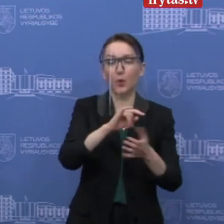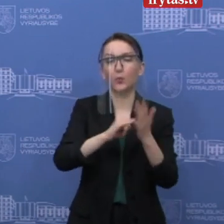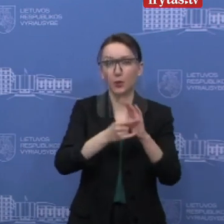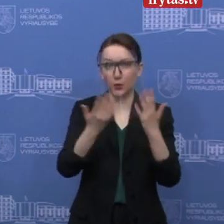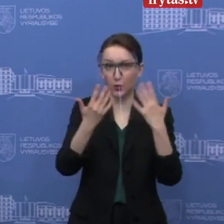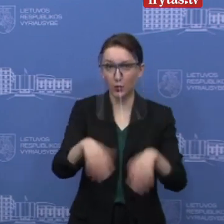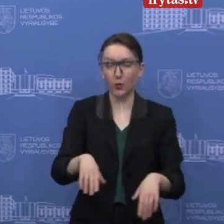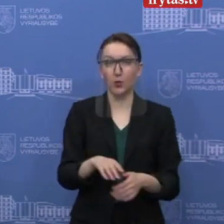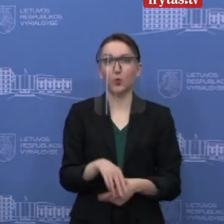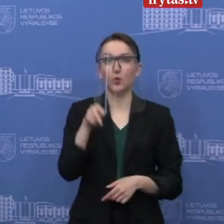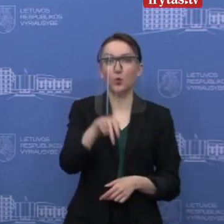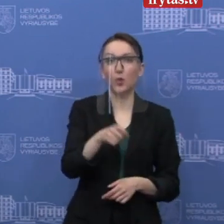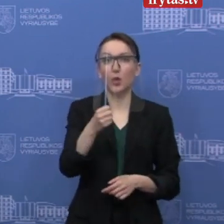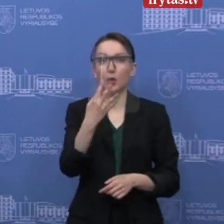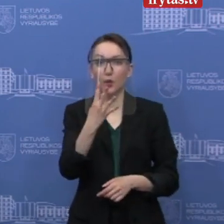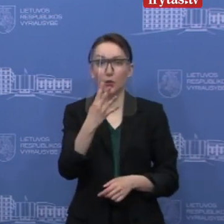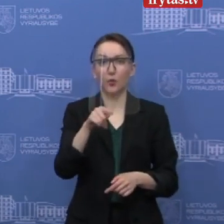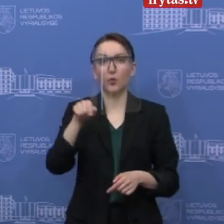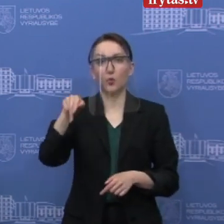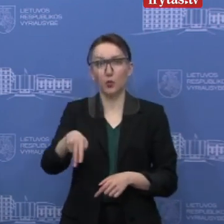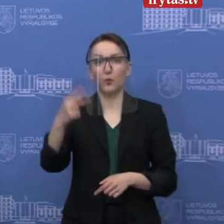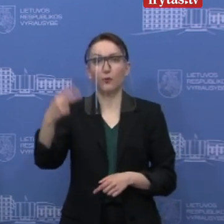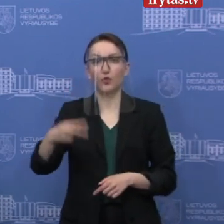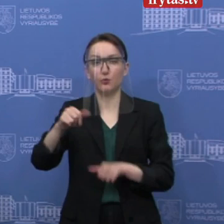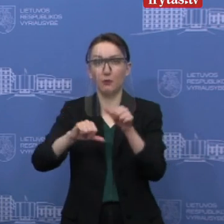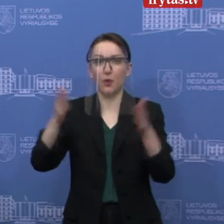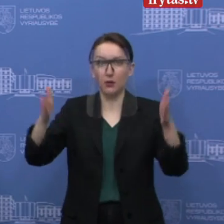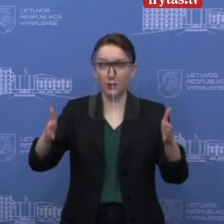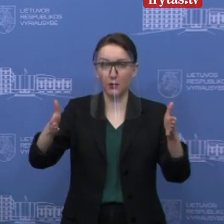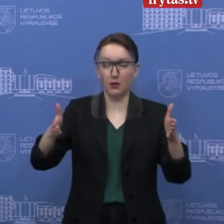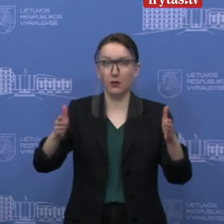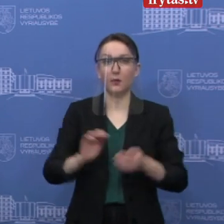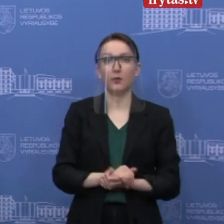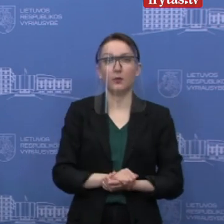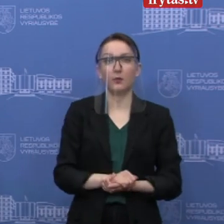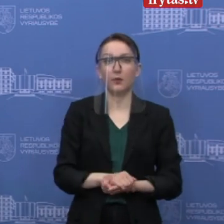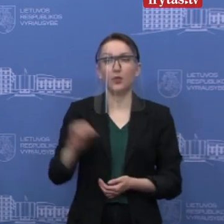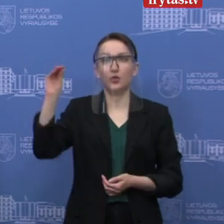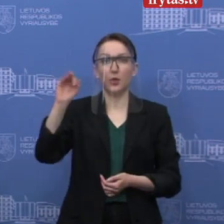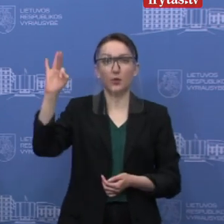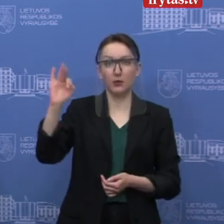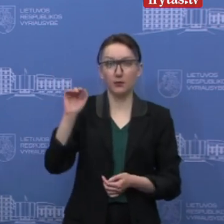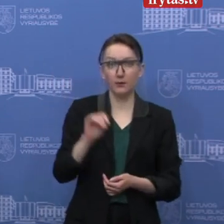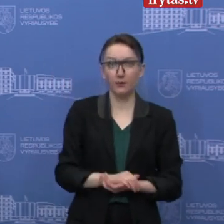suplanuotos. 2014-2020 metų finansavimo periodė iš ES